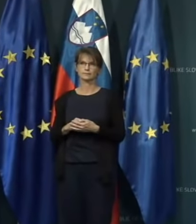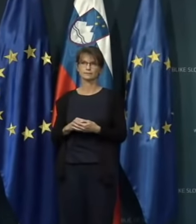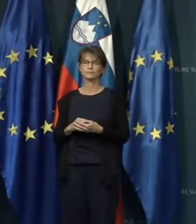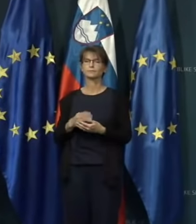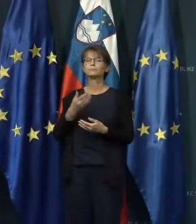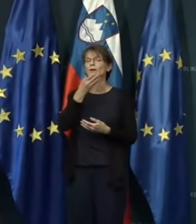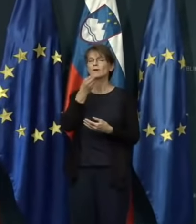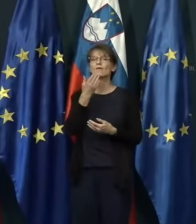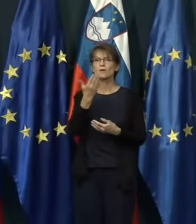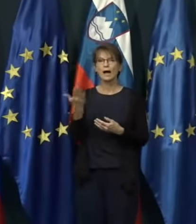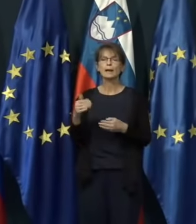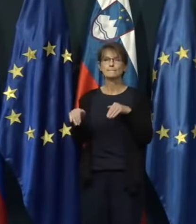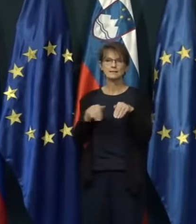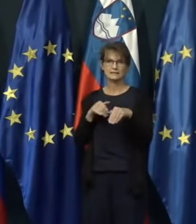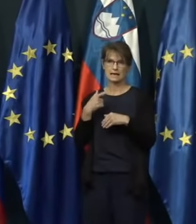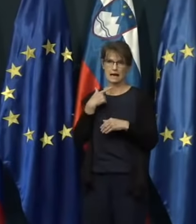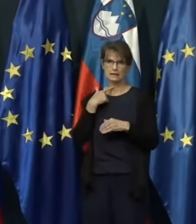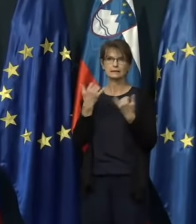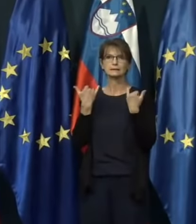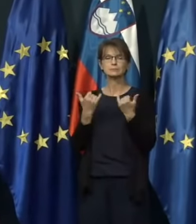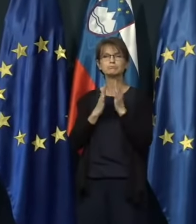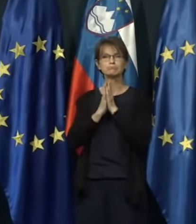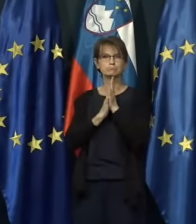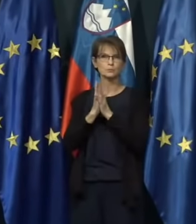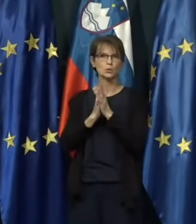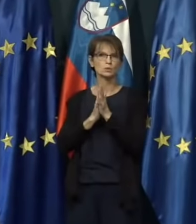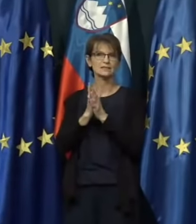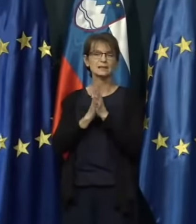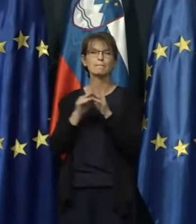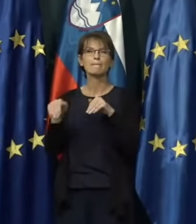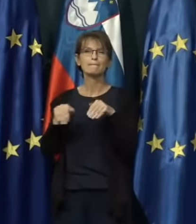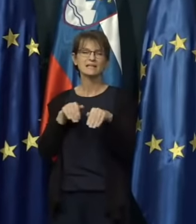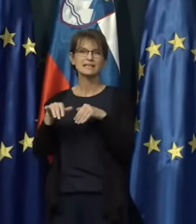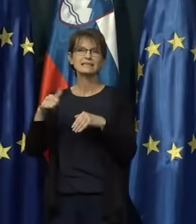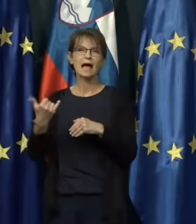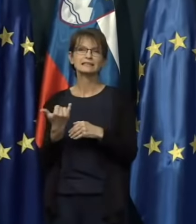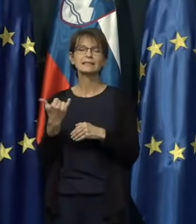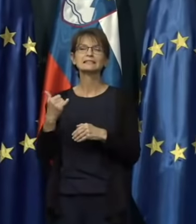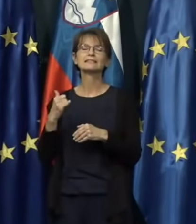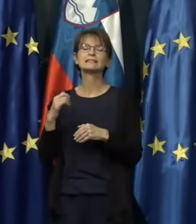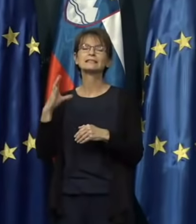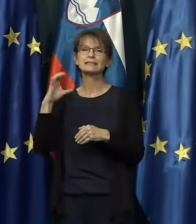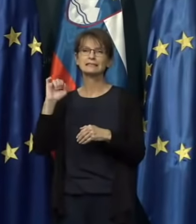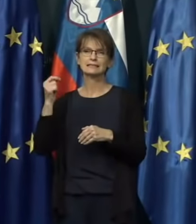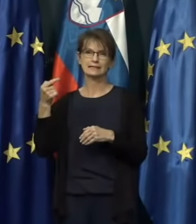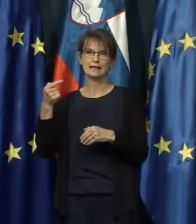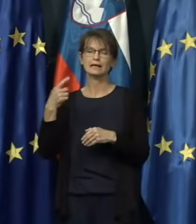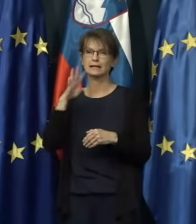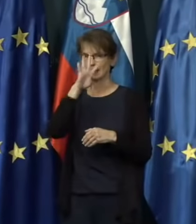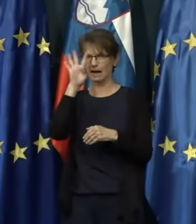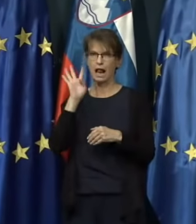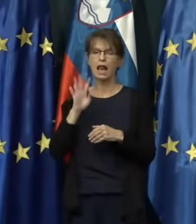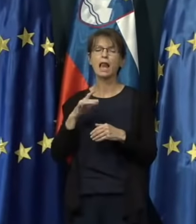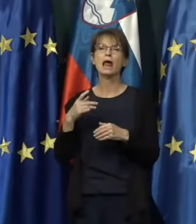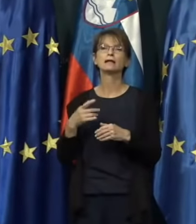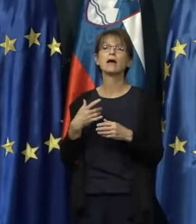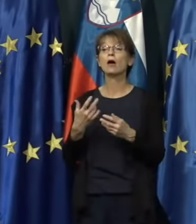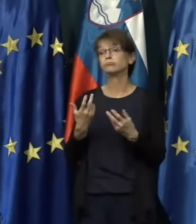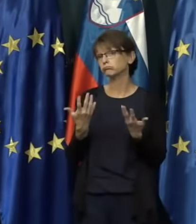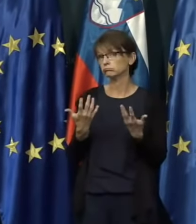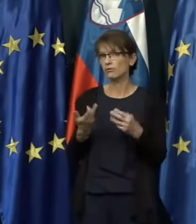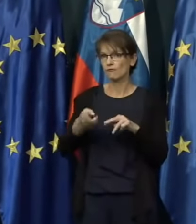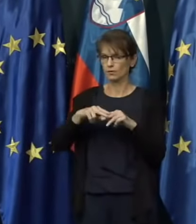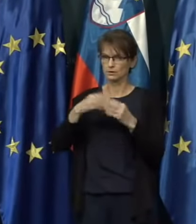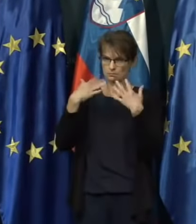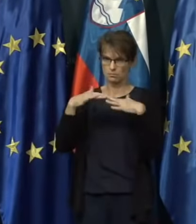Hvala lepa, ministro Gantarju. Zdaj pa prosim ministra Janeza Ciglerja, kralja, da nam kaj več